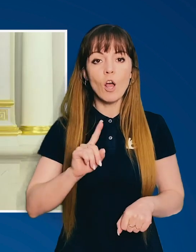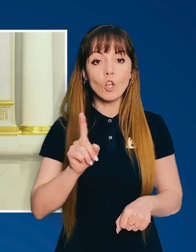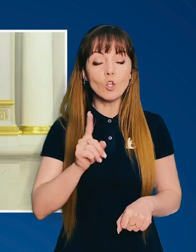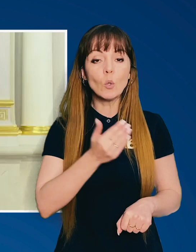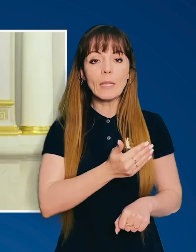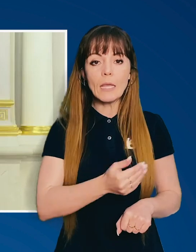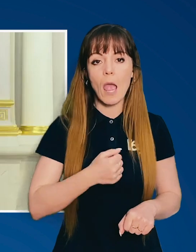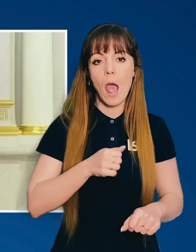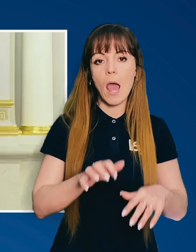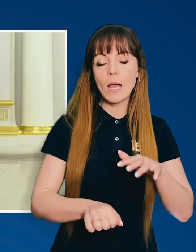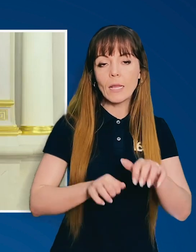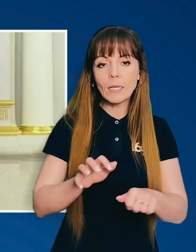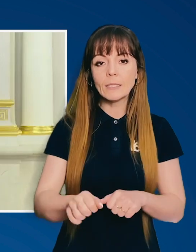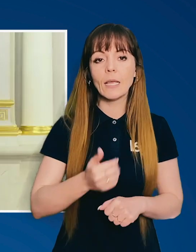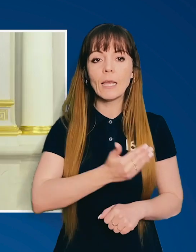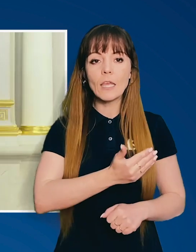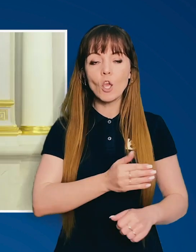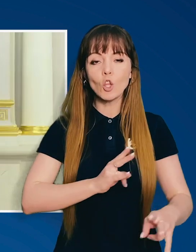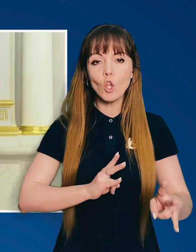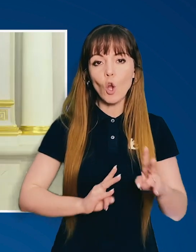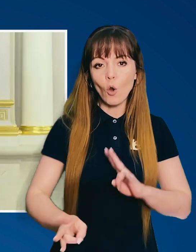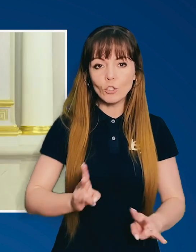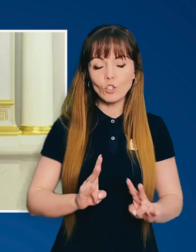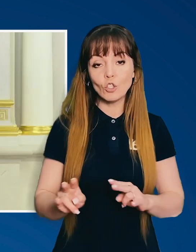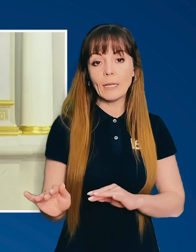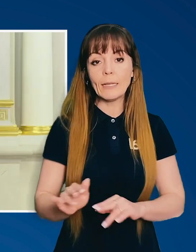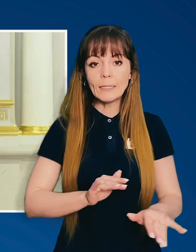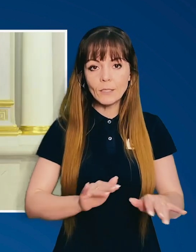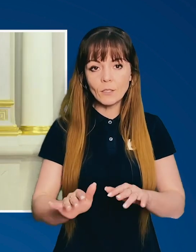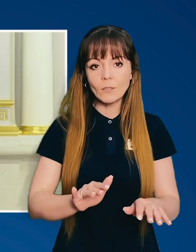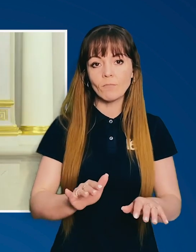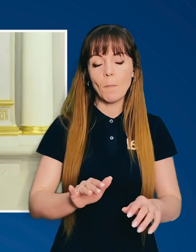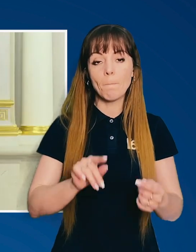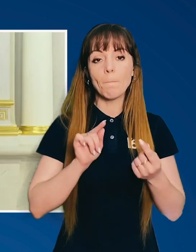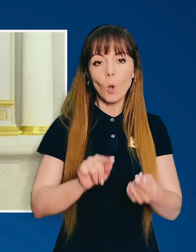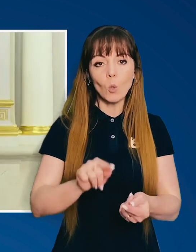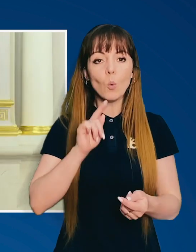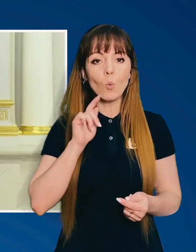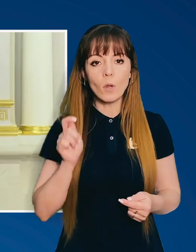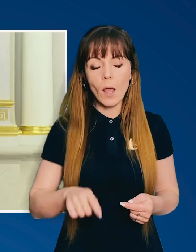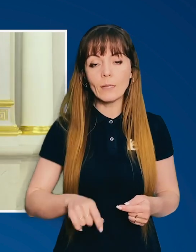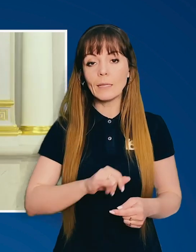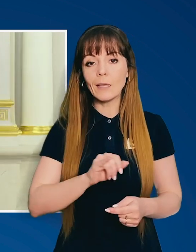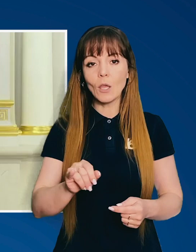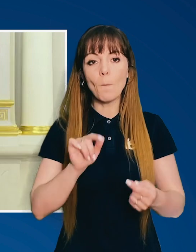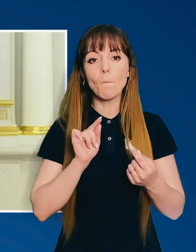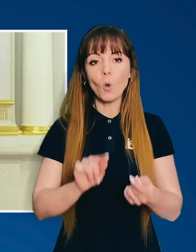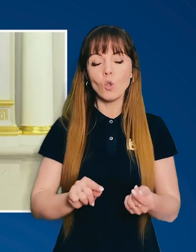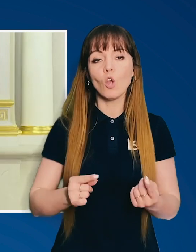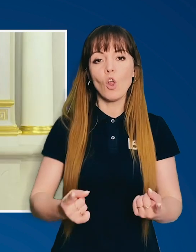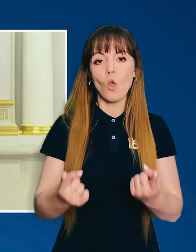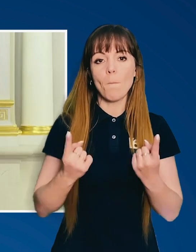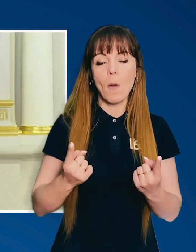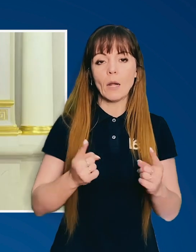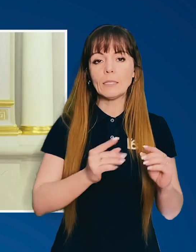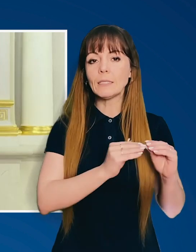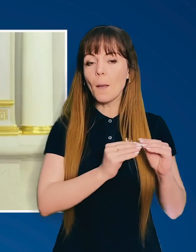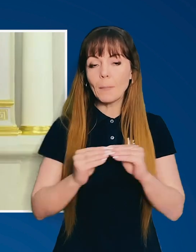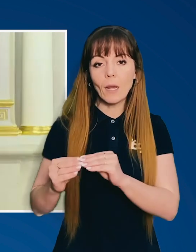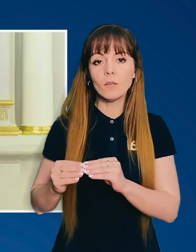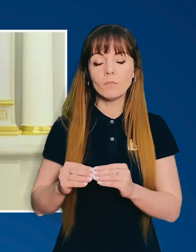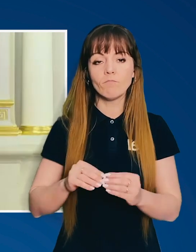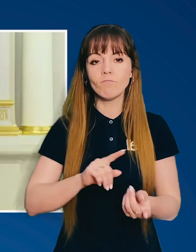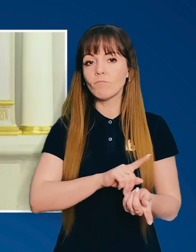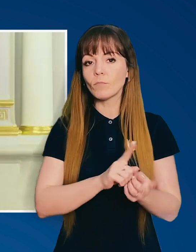дійсно відчувала, що її агресія, її терористичні дії проти України і проти